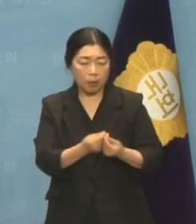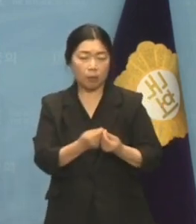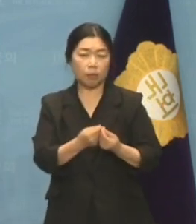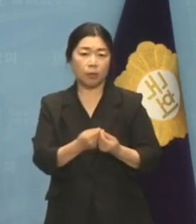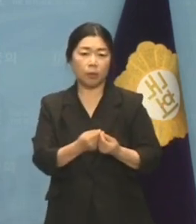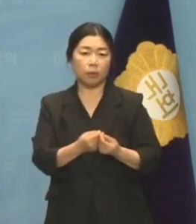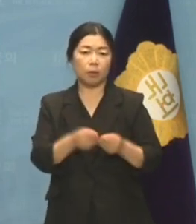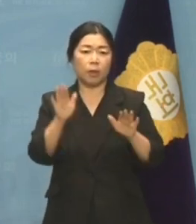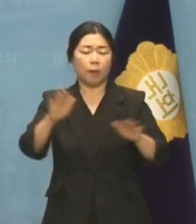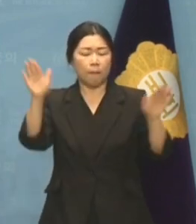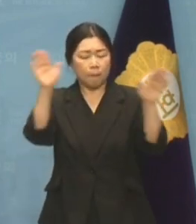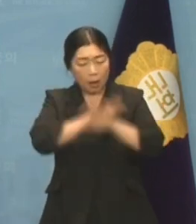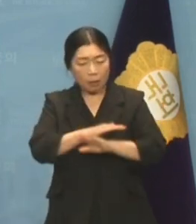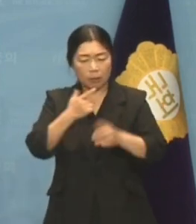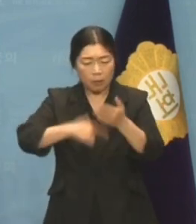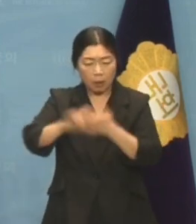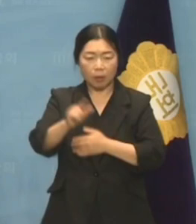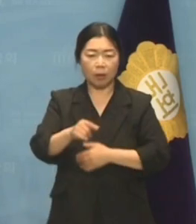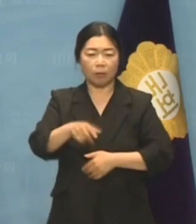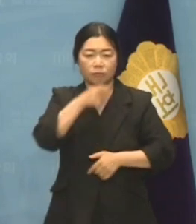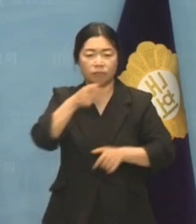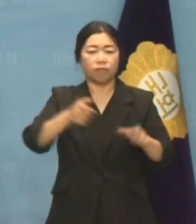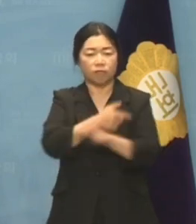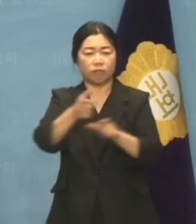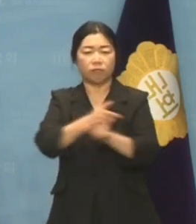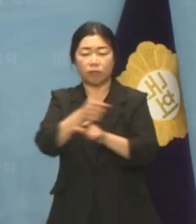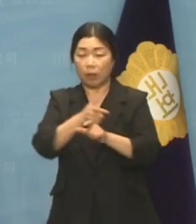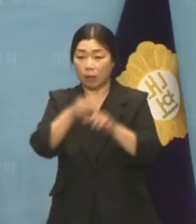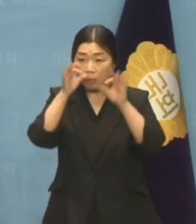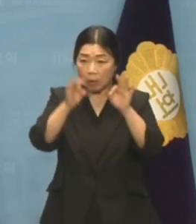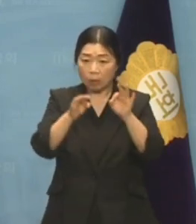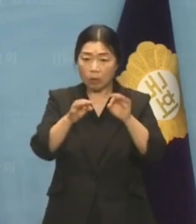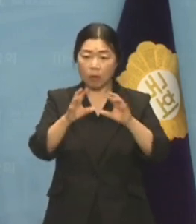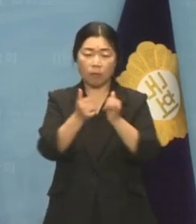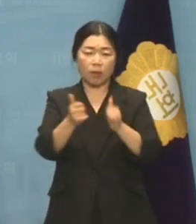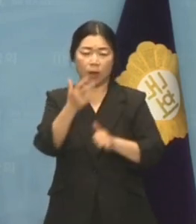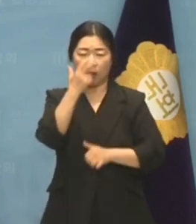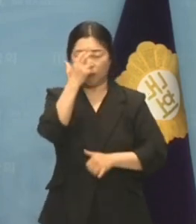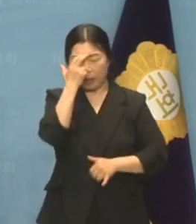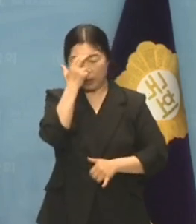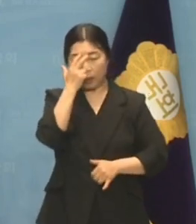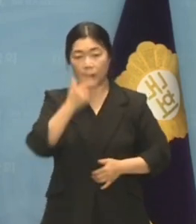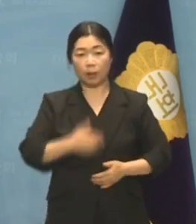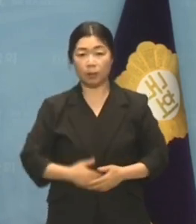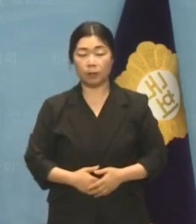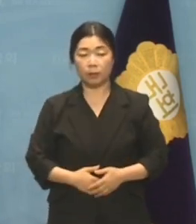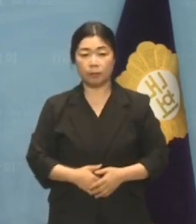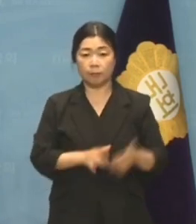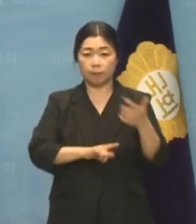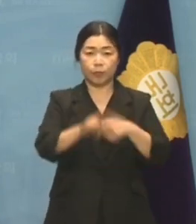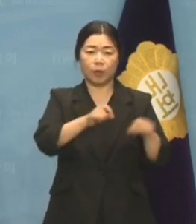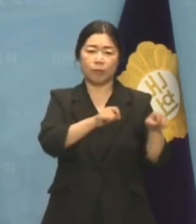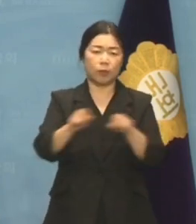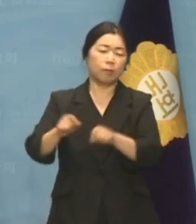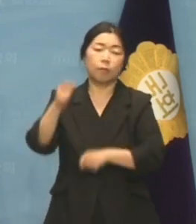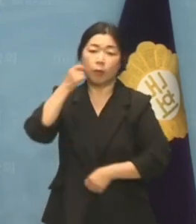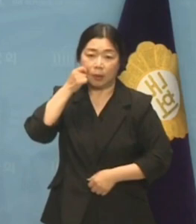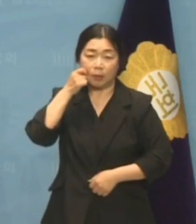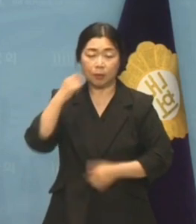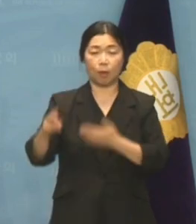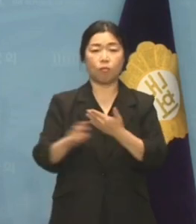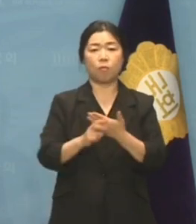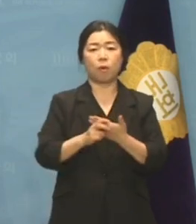한밤의 술판에 국민들은 눈살을 찌뿌리고 있습니다. 더는 미룰 수 없습니다. 불법